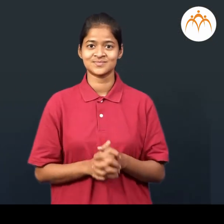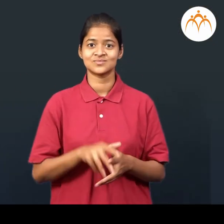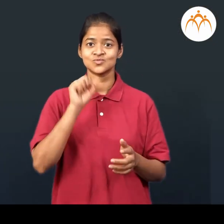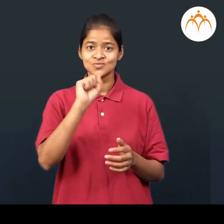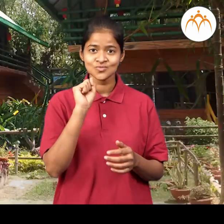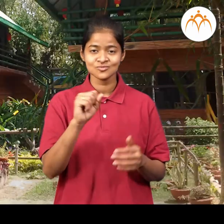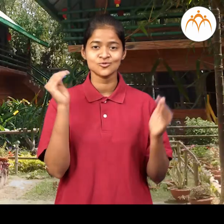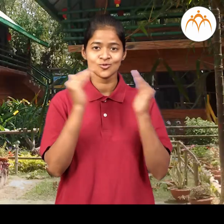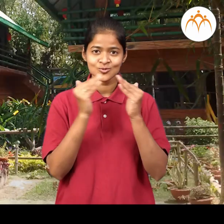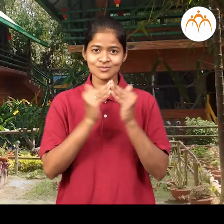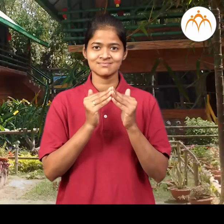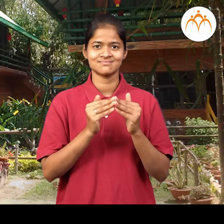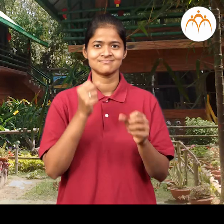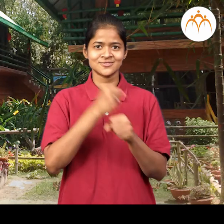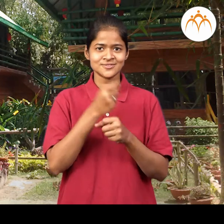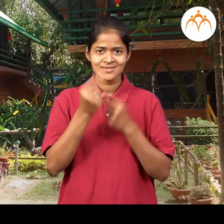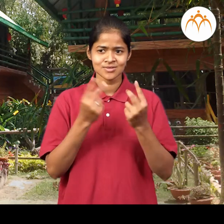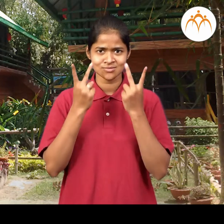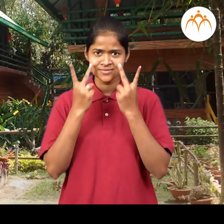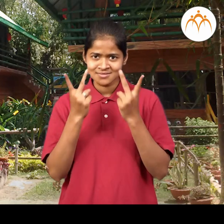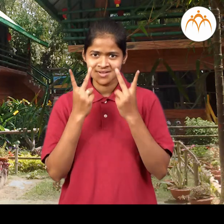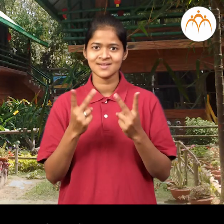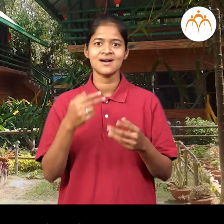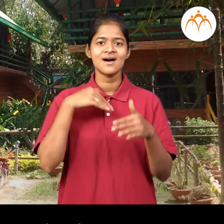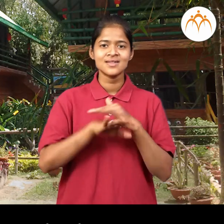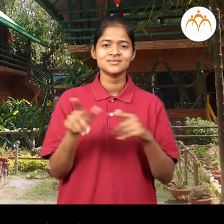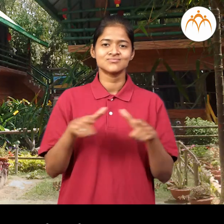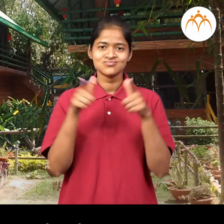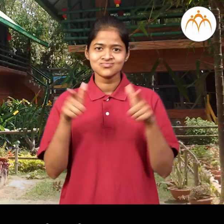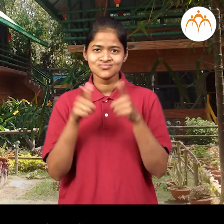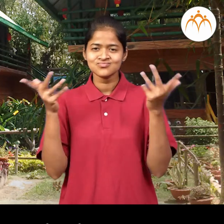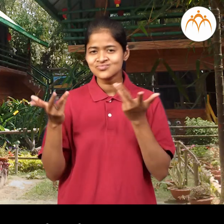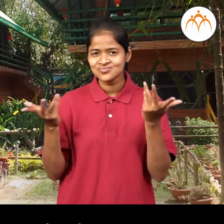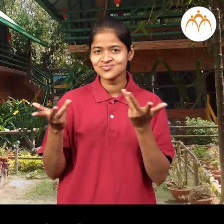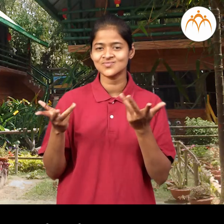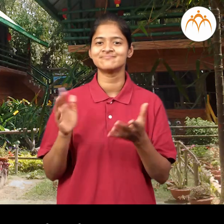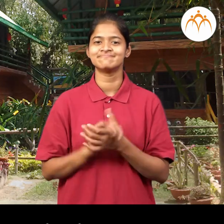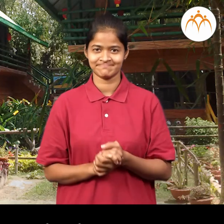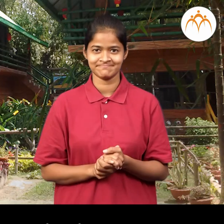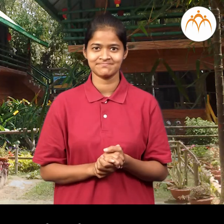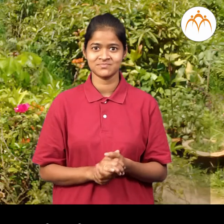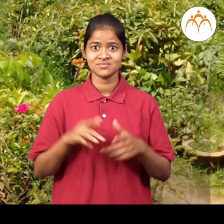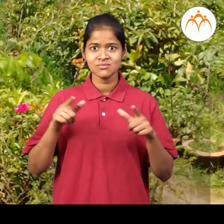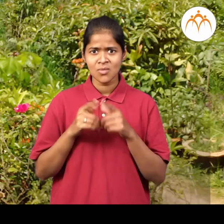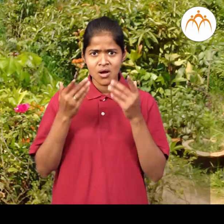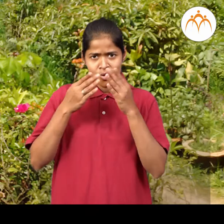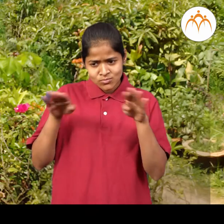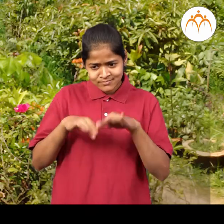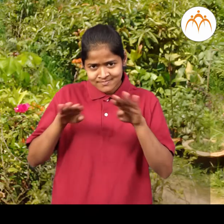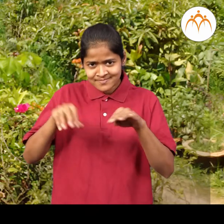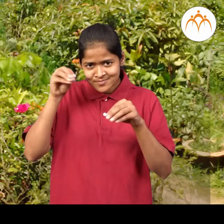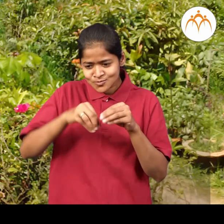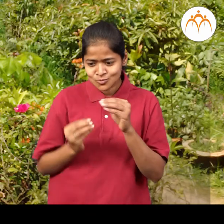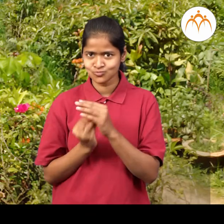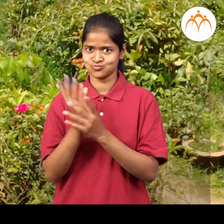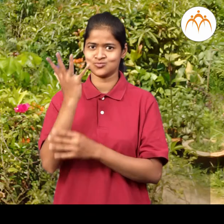तुझा गर्ची बाग बक तुझा बागेत कौन पौन ती जाडएत तुला जाडे लावाला आवड